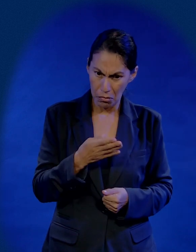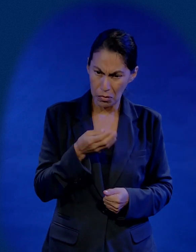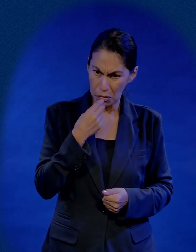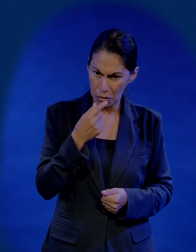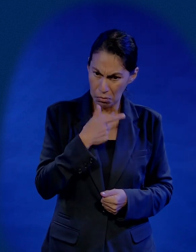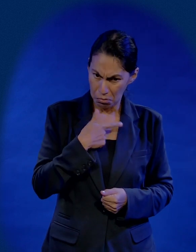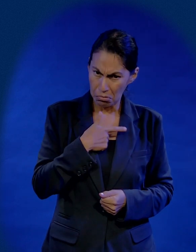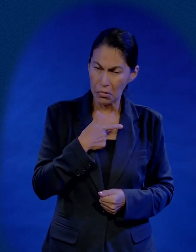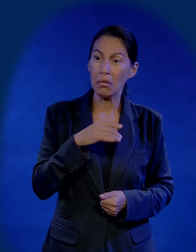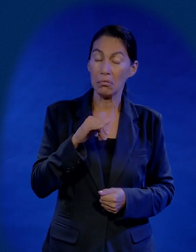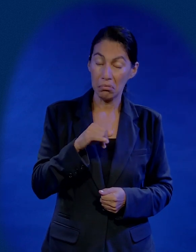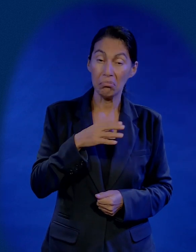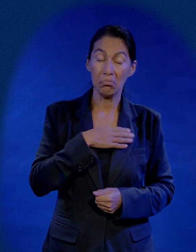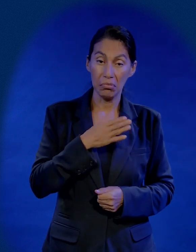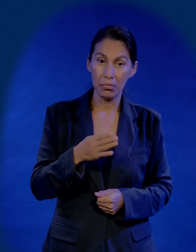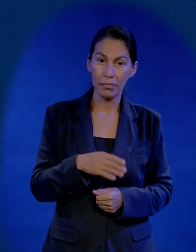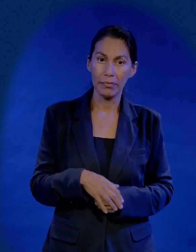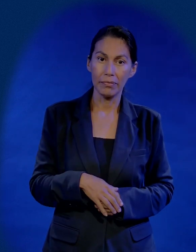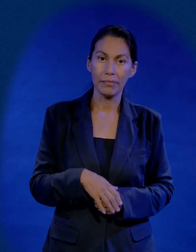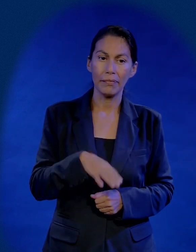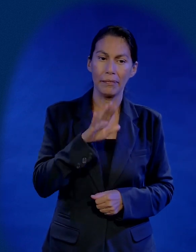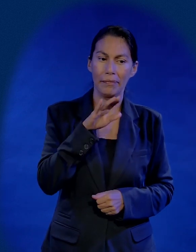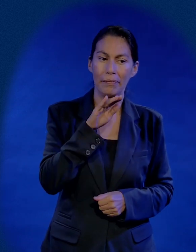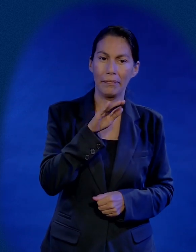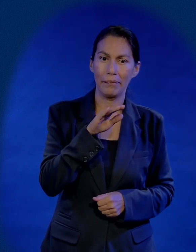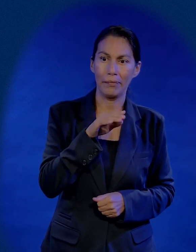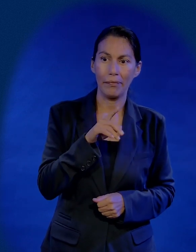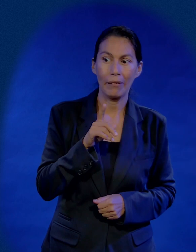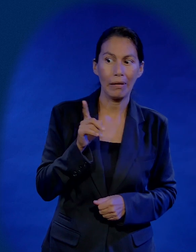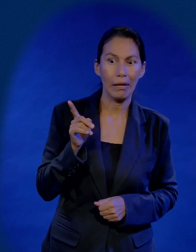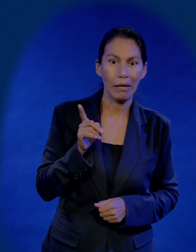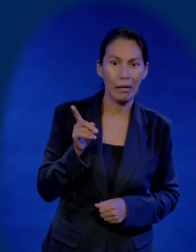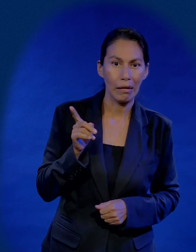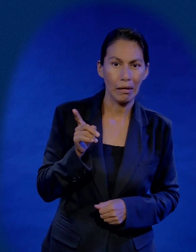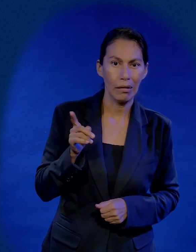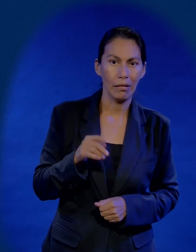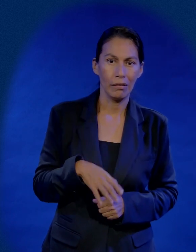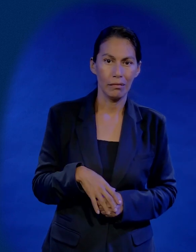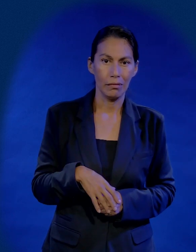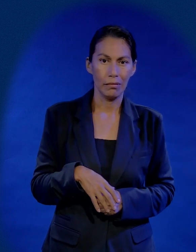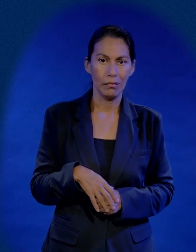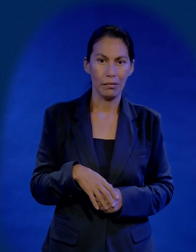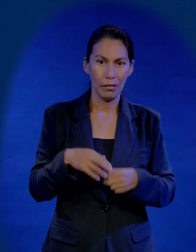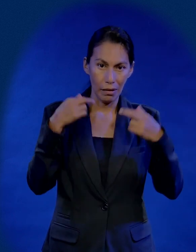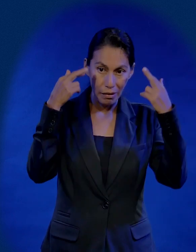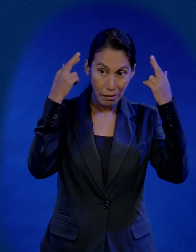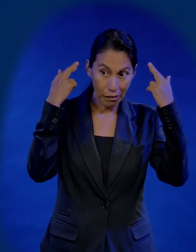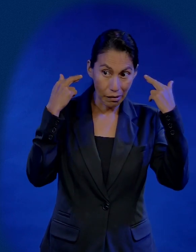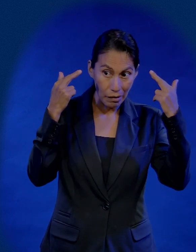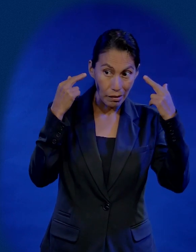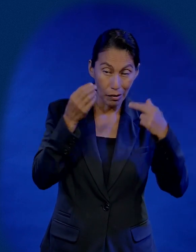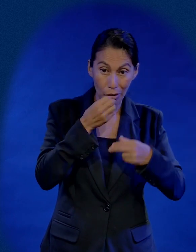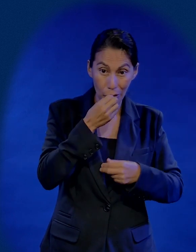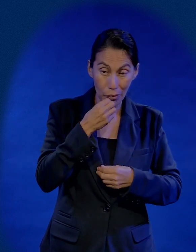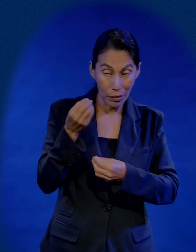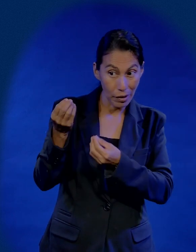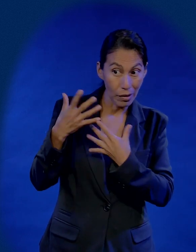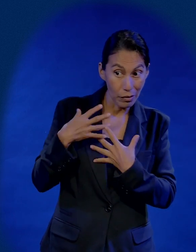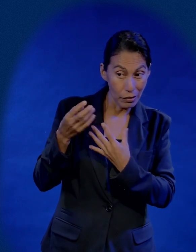El pan, ¿está muy bueno? Sí, muy bueno. Oigan, ¿no les parecería que sería buena idea tener un rey que nos